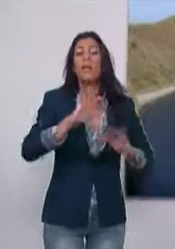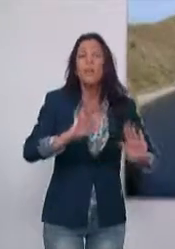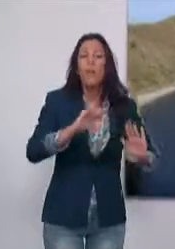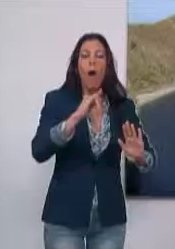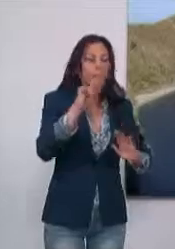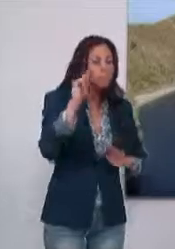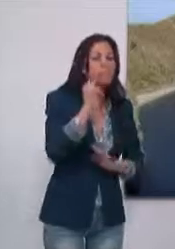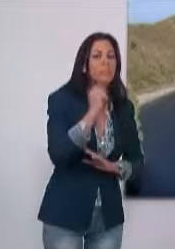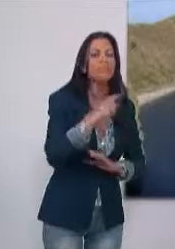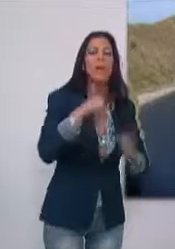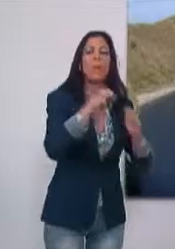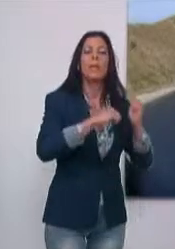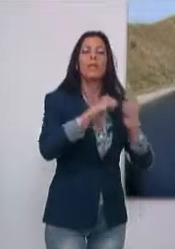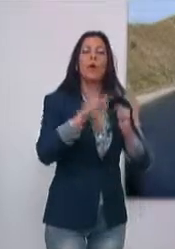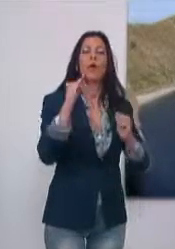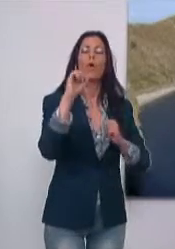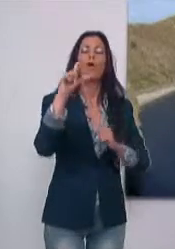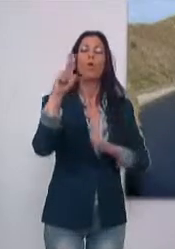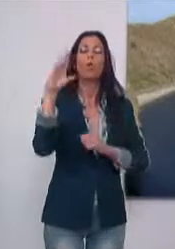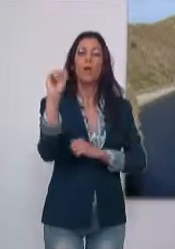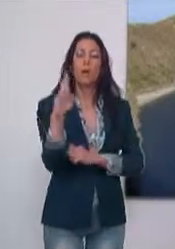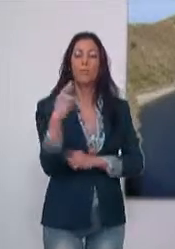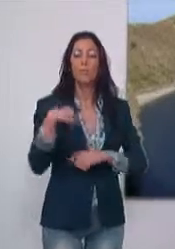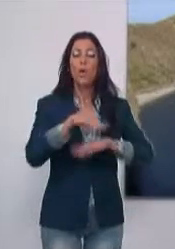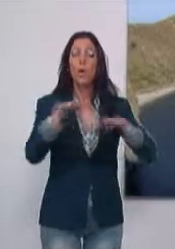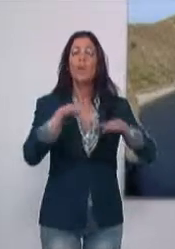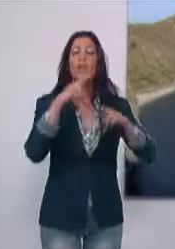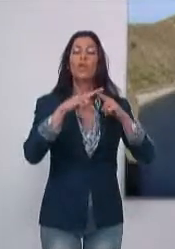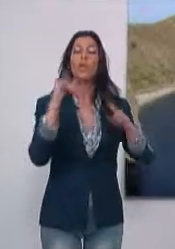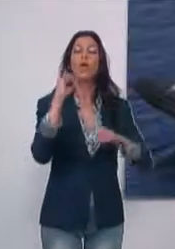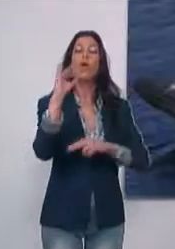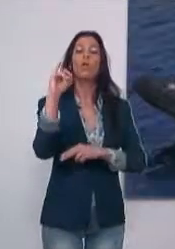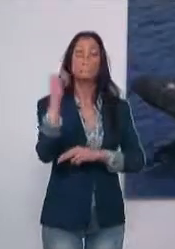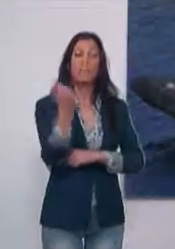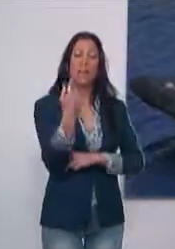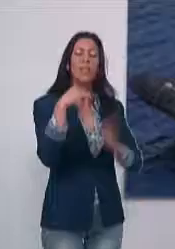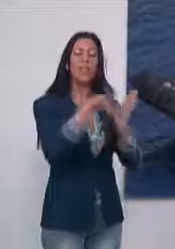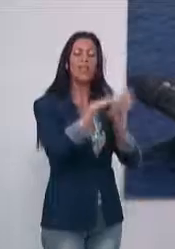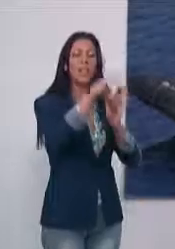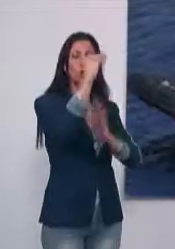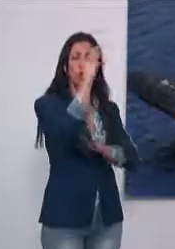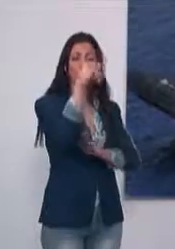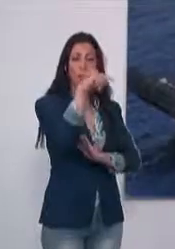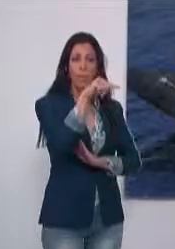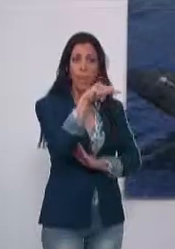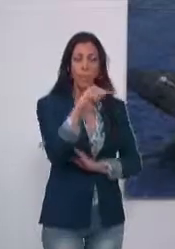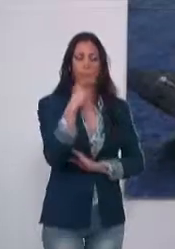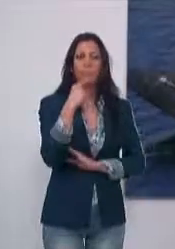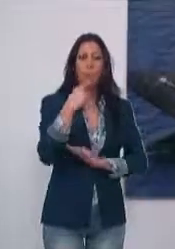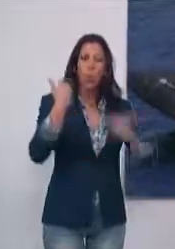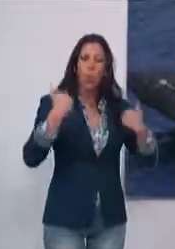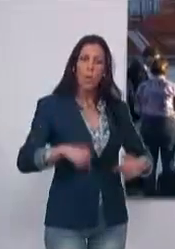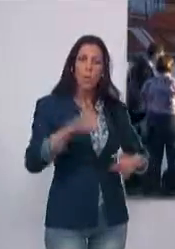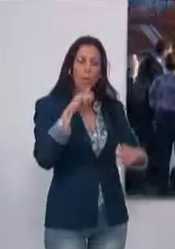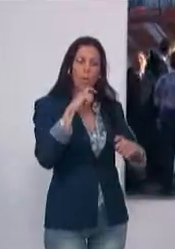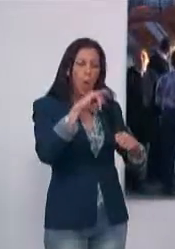y que se encontraba junto al Peñón de Jolucar en las inmediaciones de la Playa de la Joya en la localidad motrileña de Torre